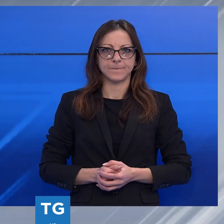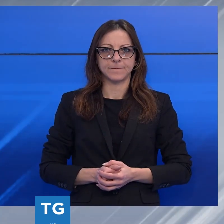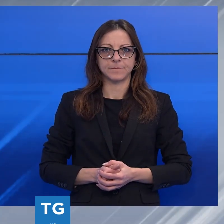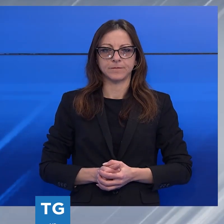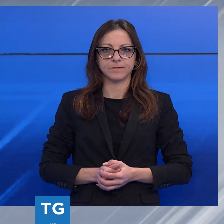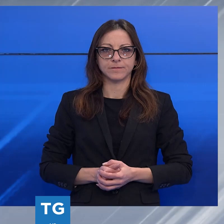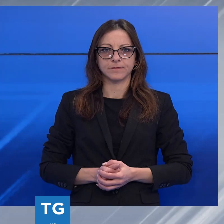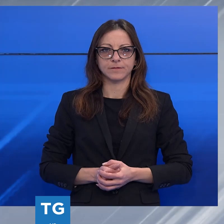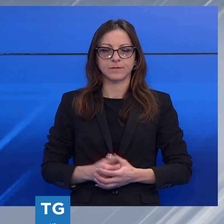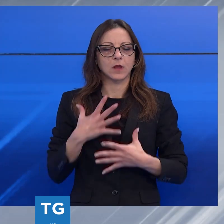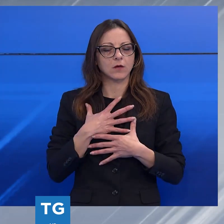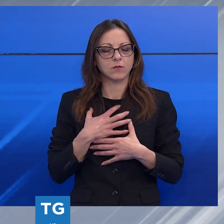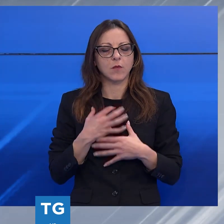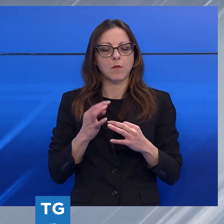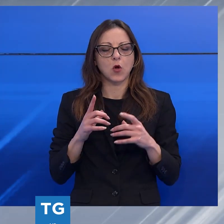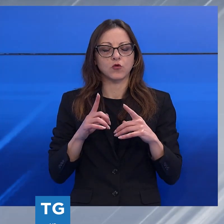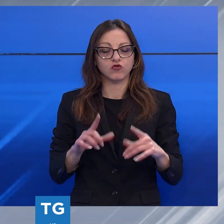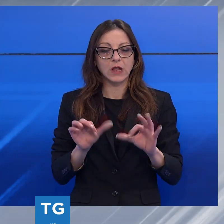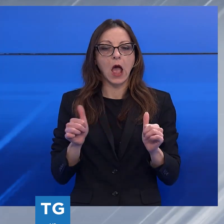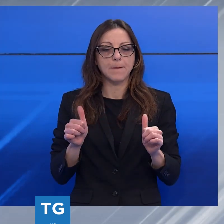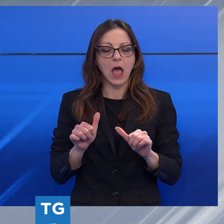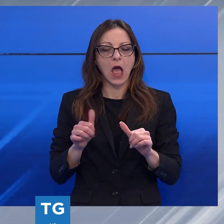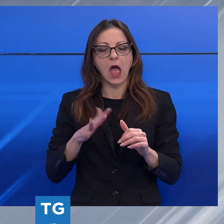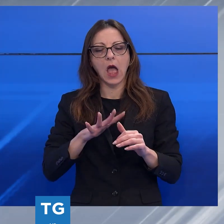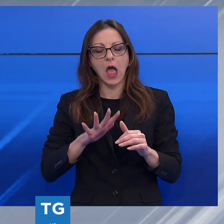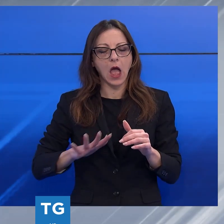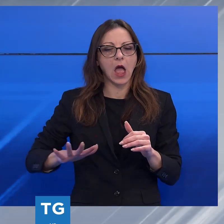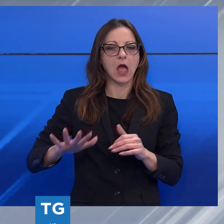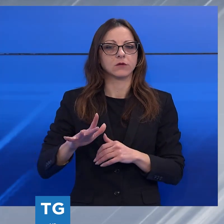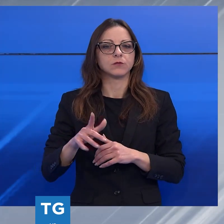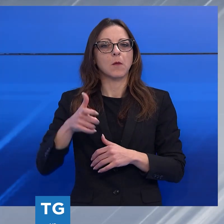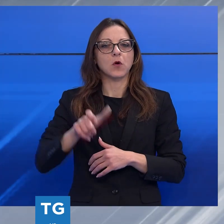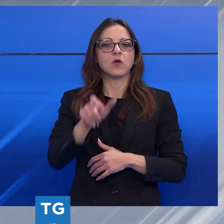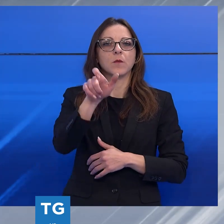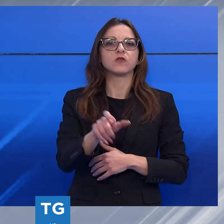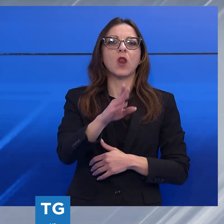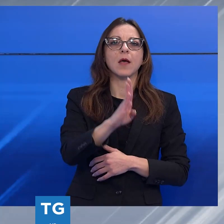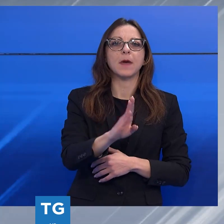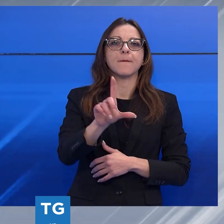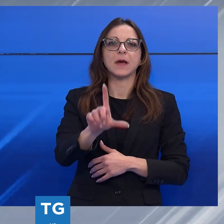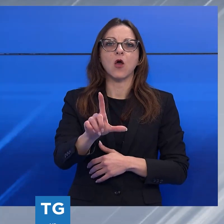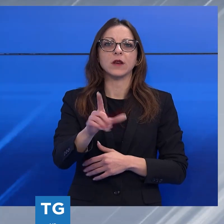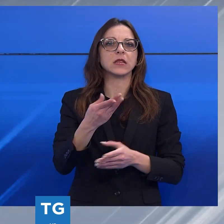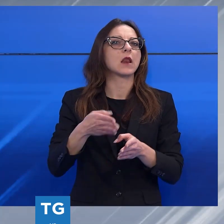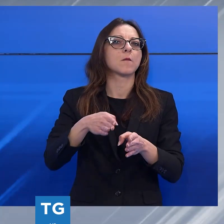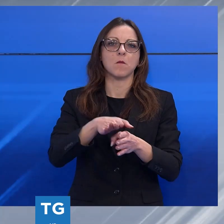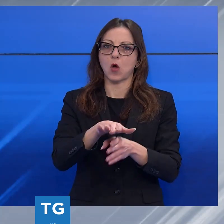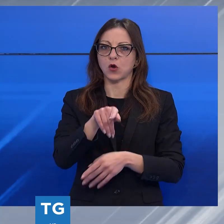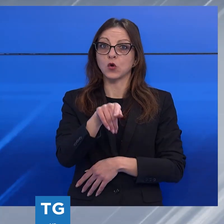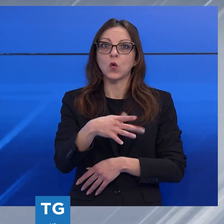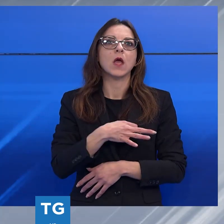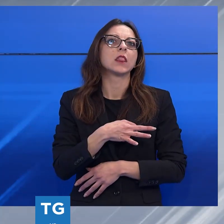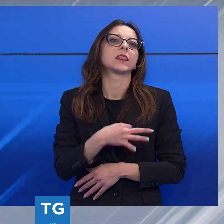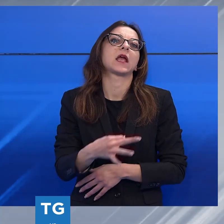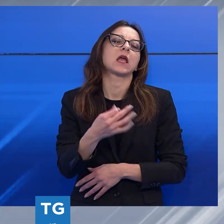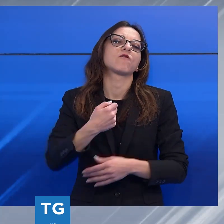Profonda commozione in città ma non solo per la scomparsa di Beppe Lorenzini, storico tifoso della Lucchese